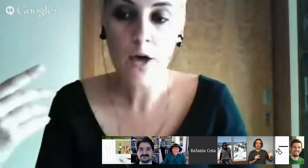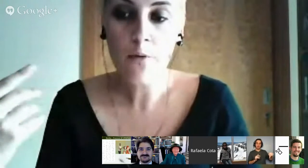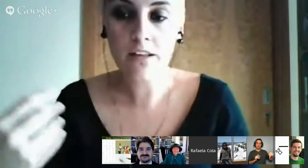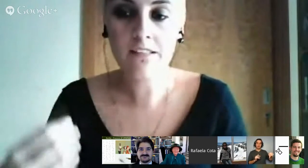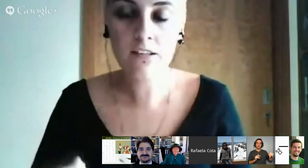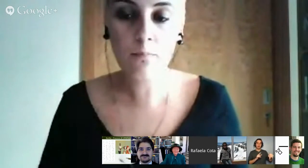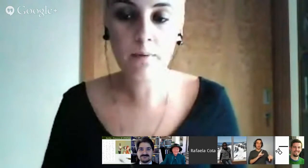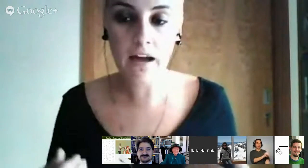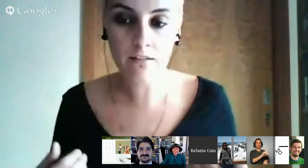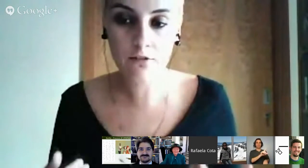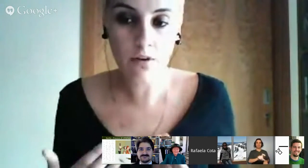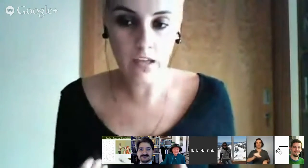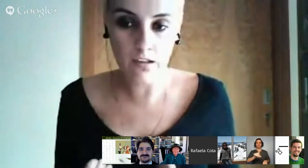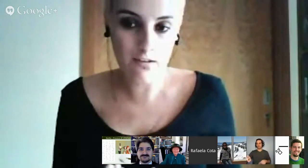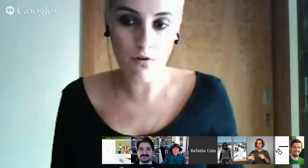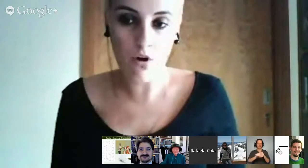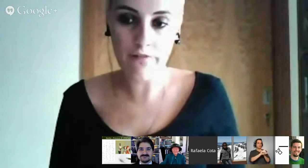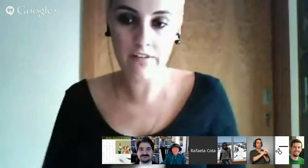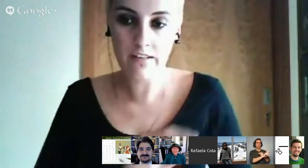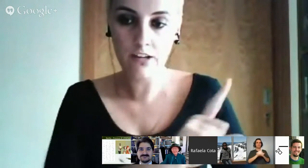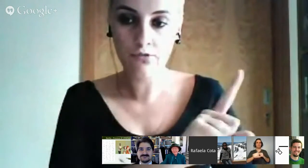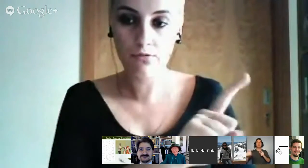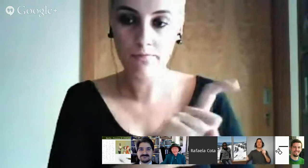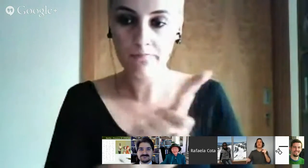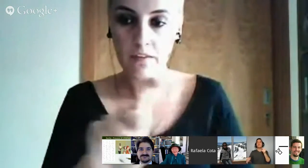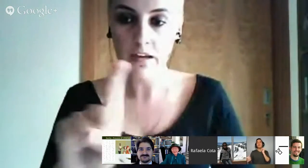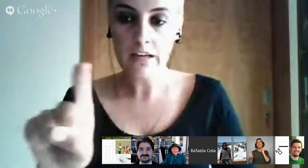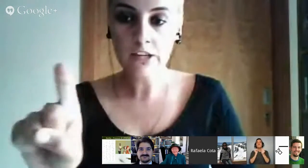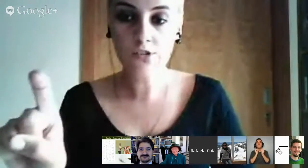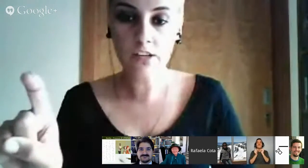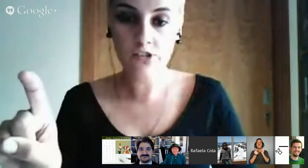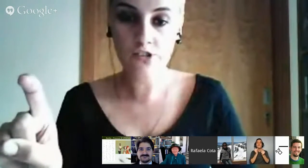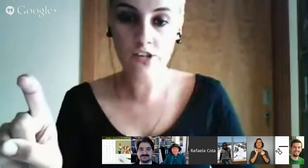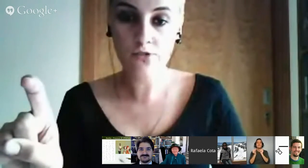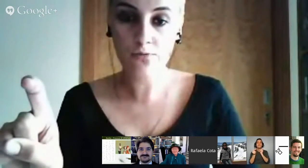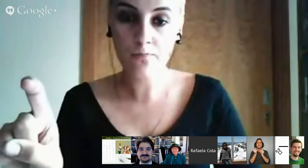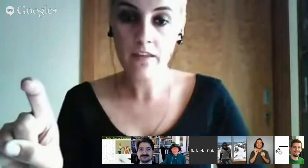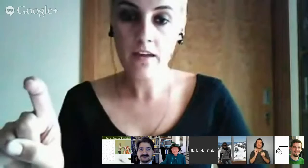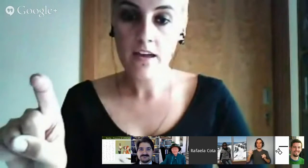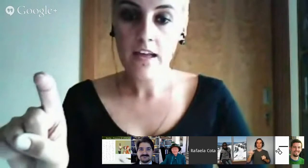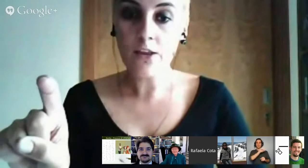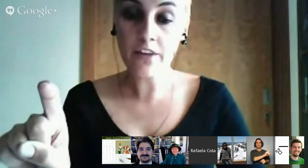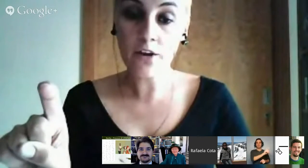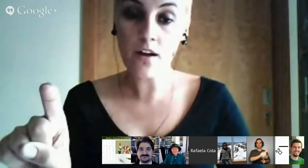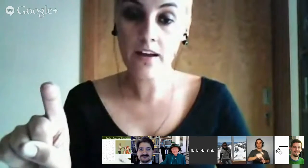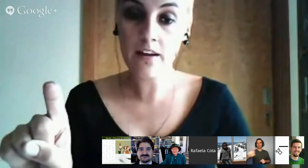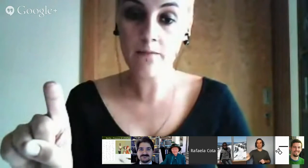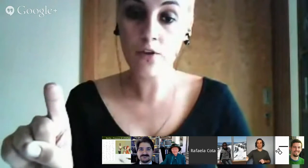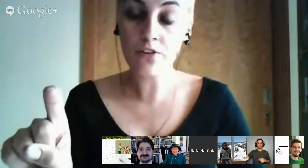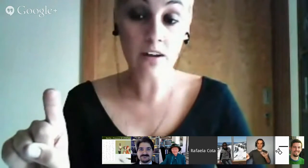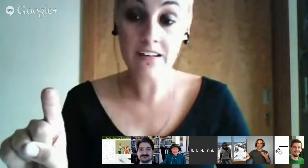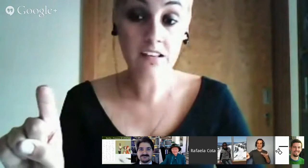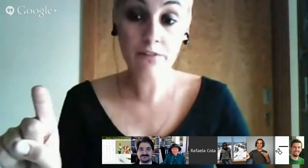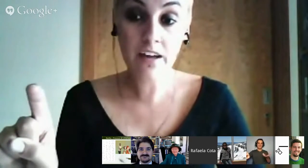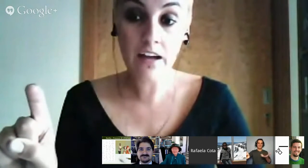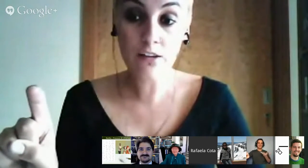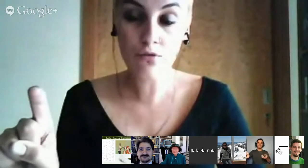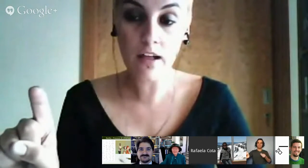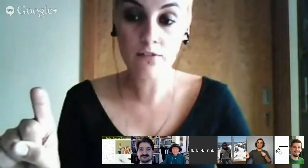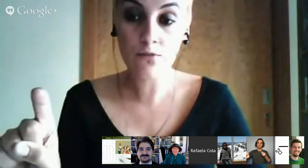portanto se eu pegar se eu agora fizer isto neste gesto não tem qualquer significado isolado